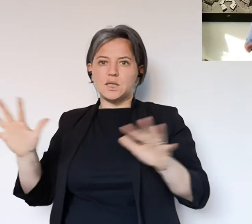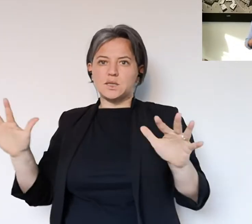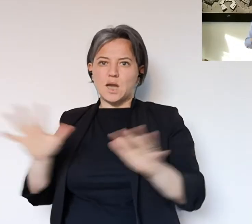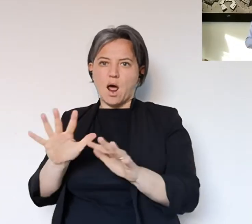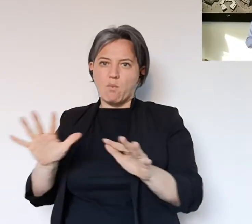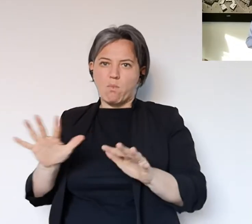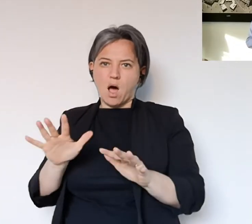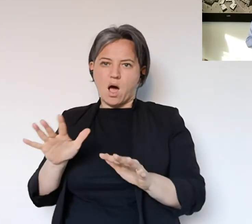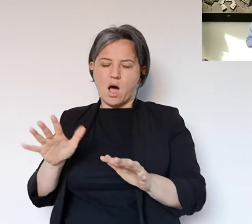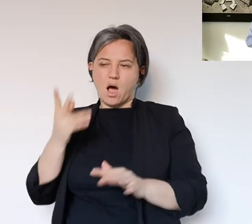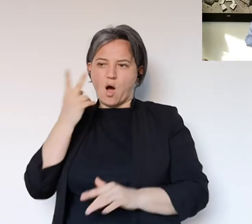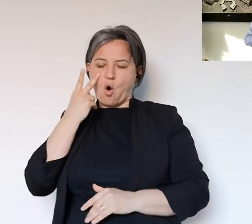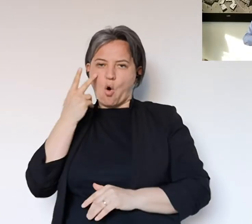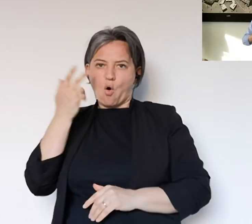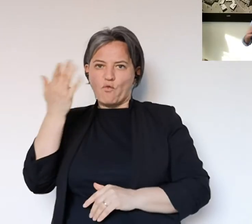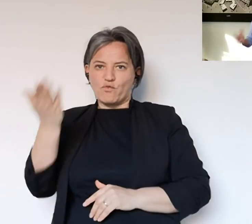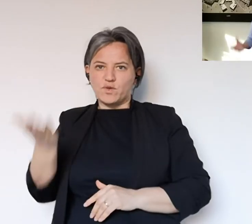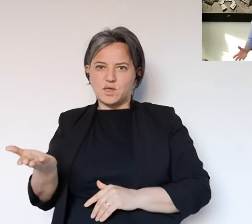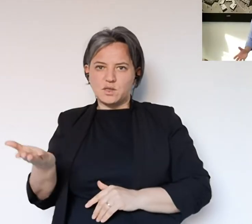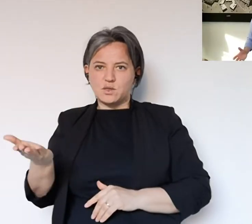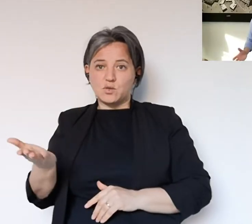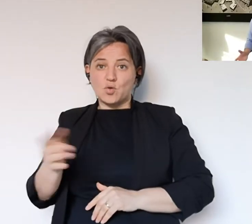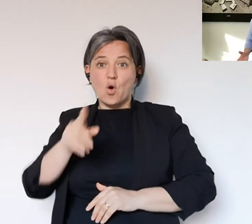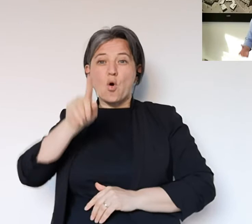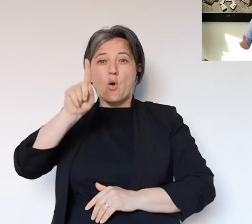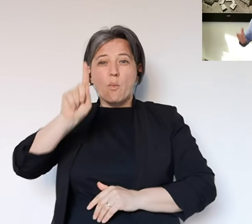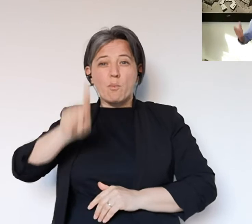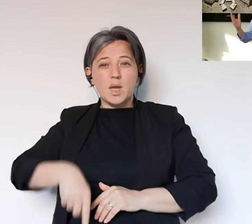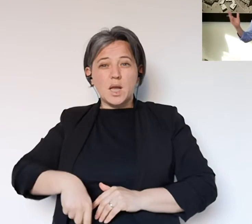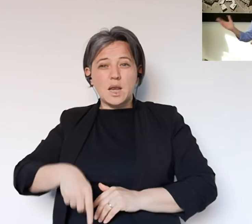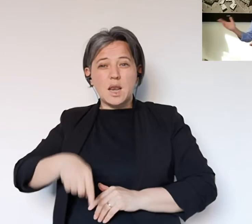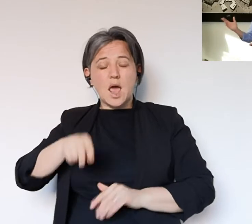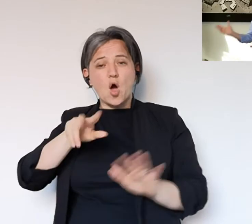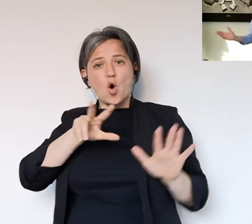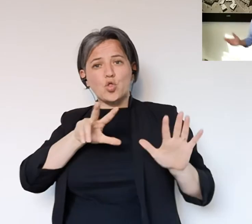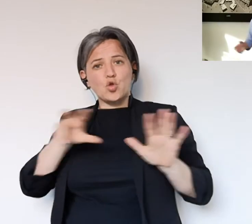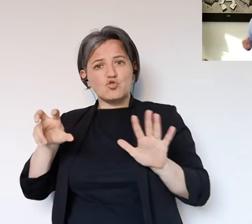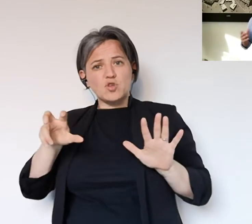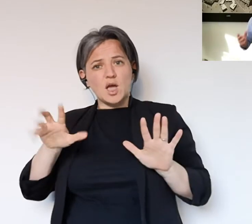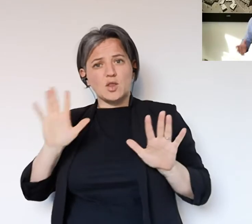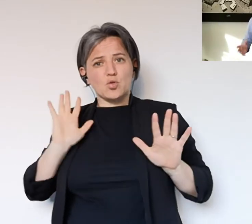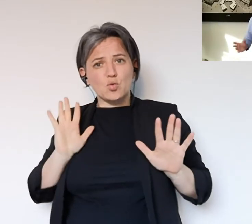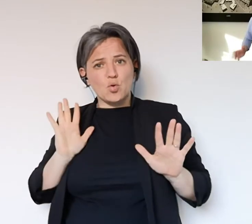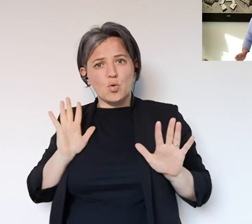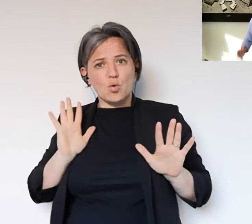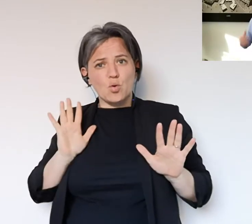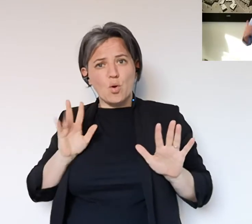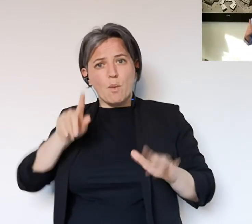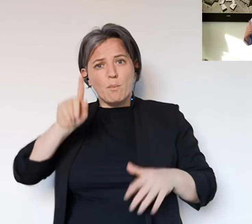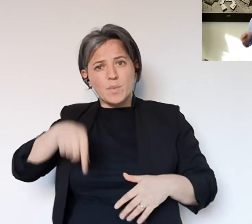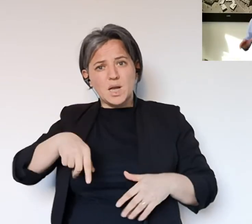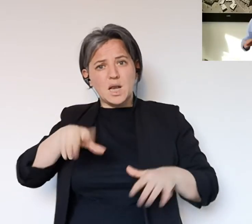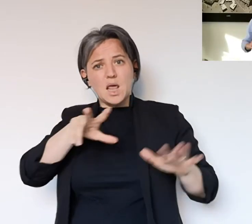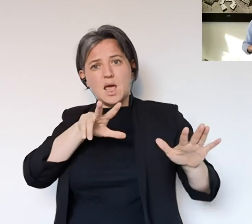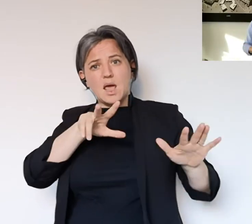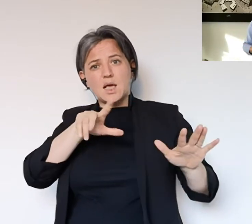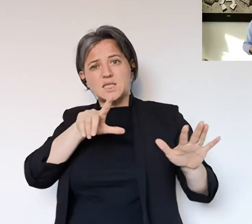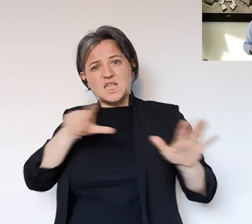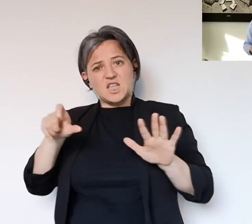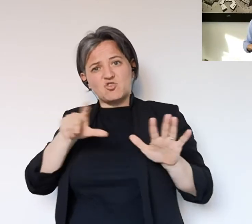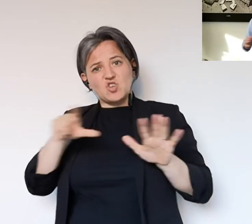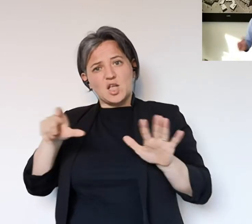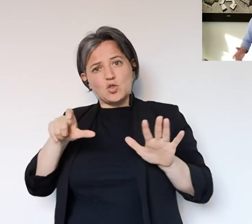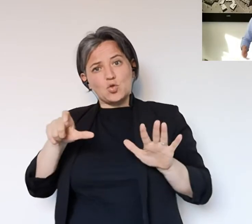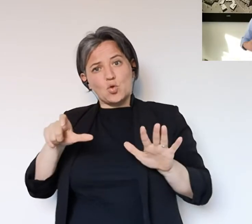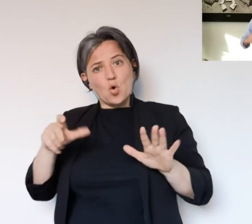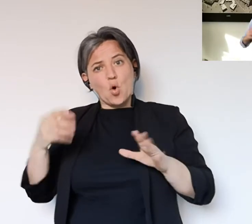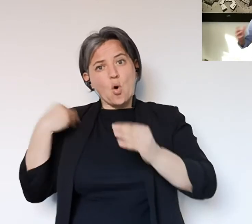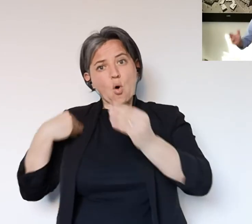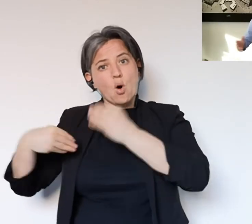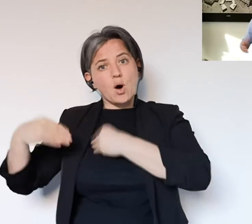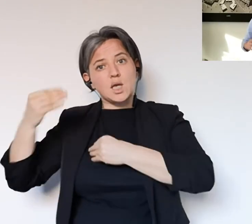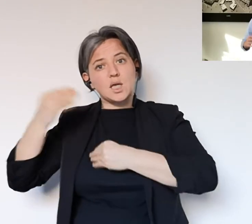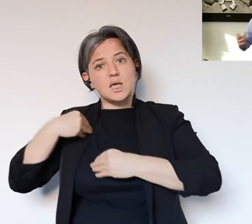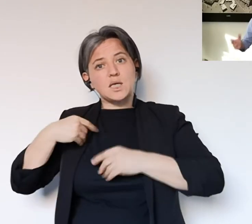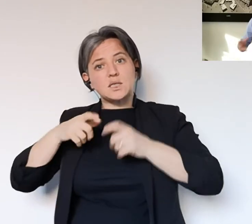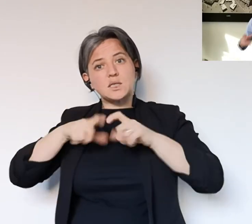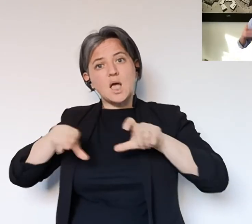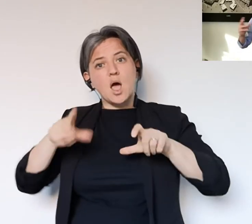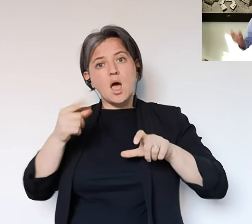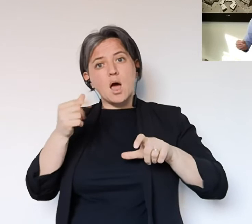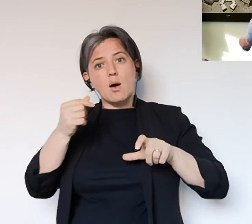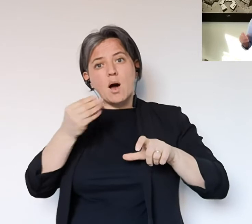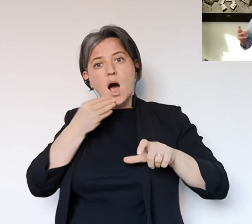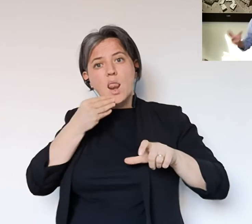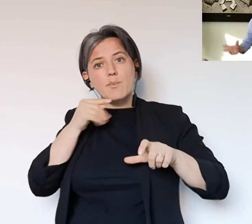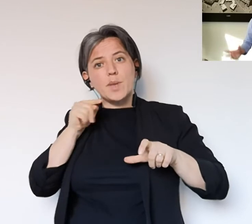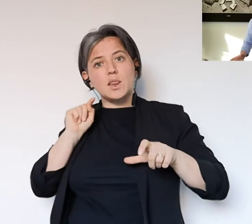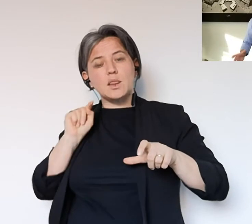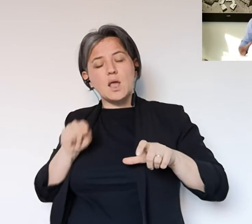sostanzialmente si trova una situazione drammatica, le abbiamo visti, io ribadisco da sindaco, 1800 che sono poi state